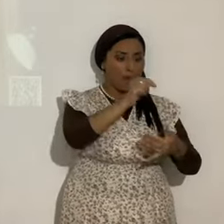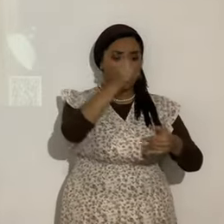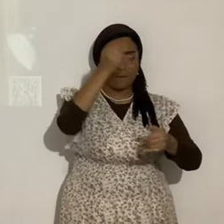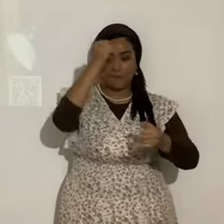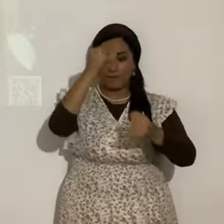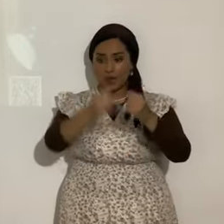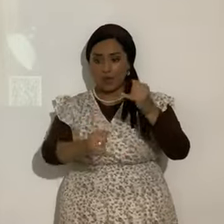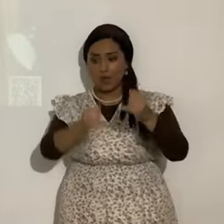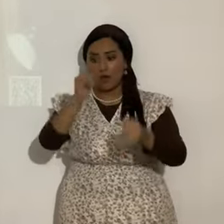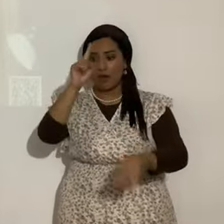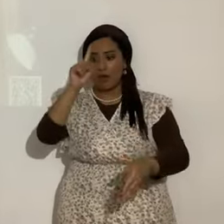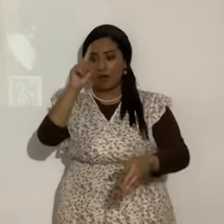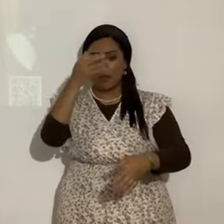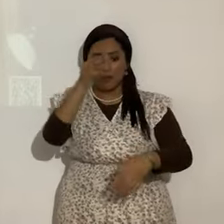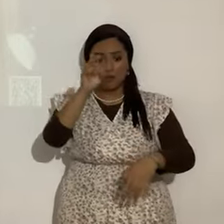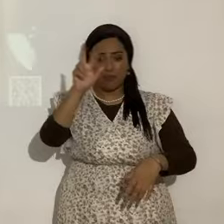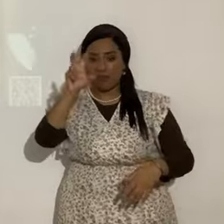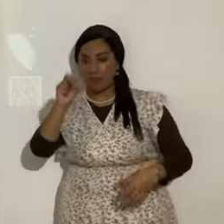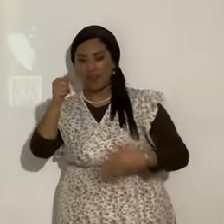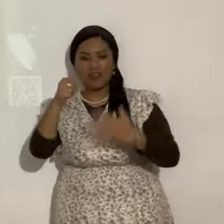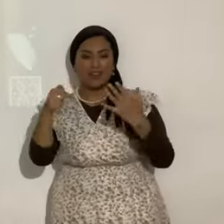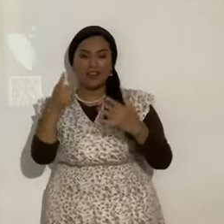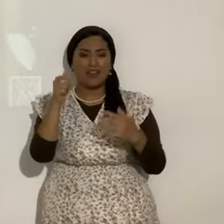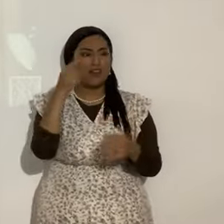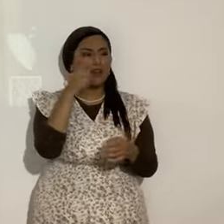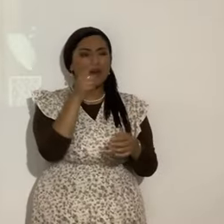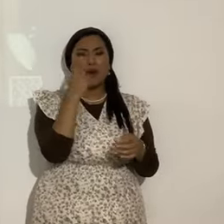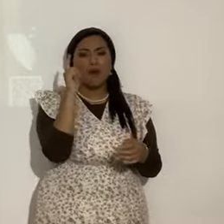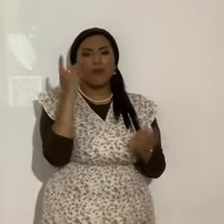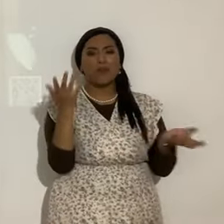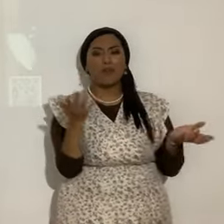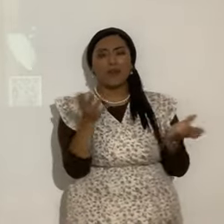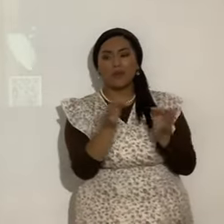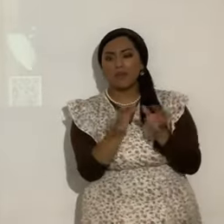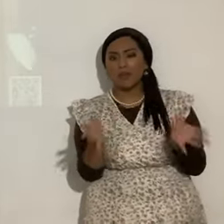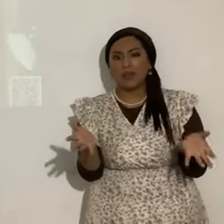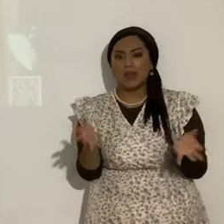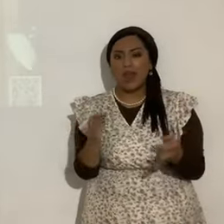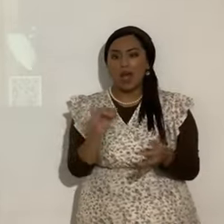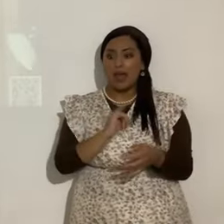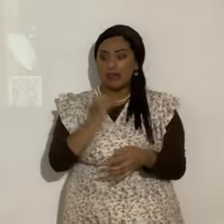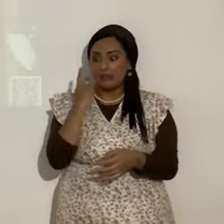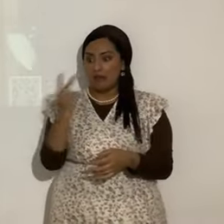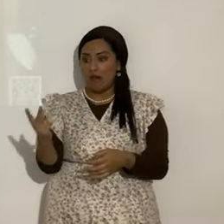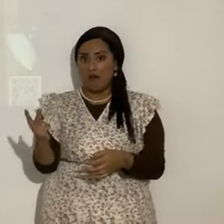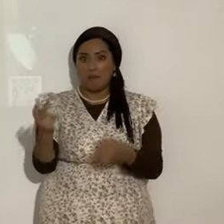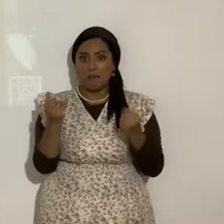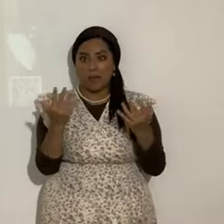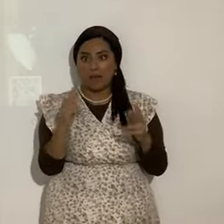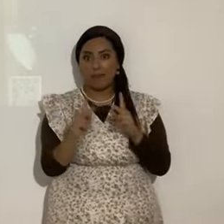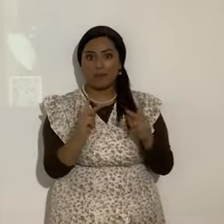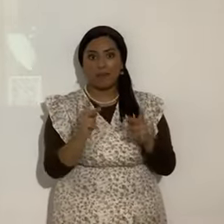increíble para que sirve eso pero yo lo vi muchas veces